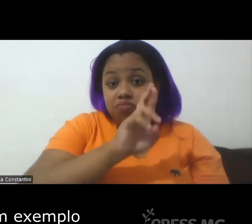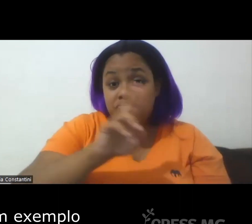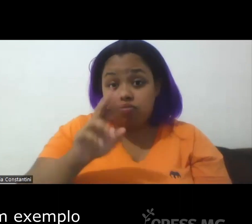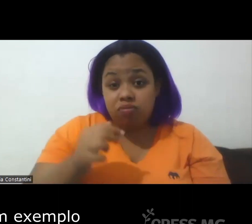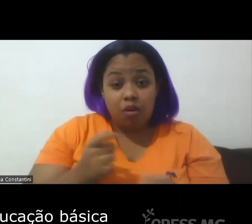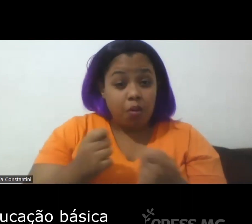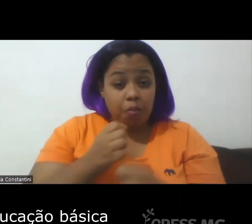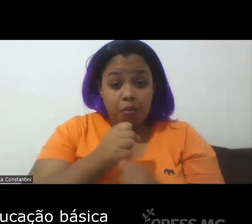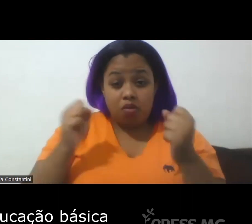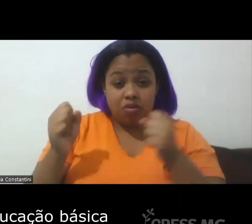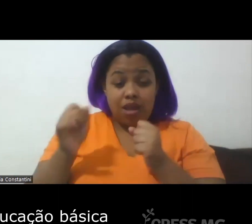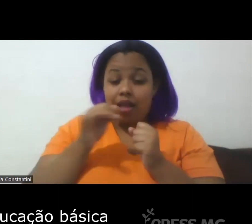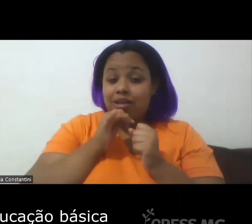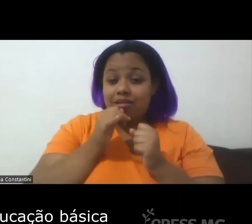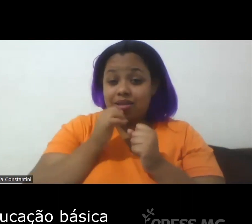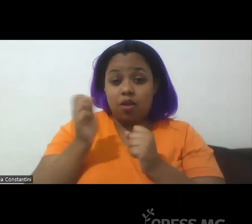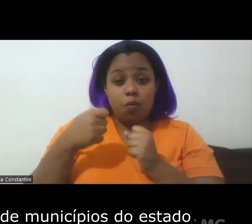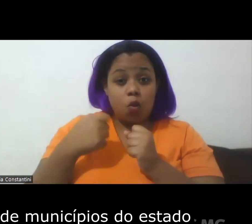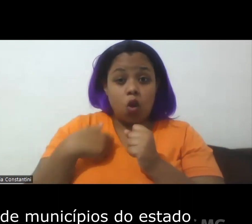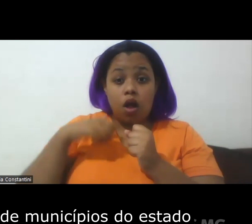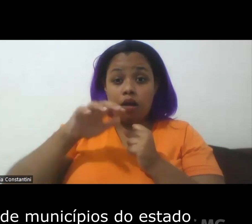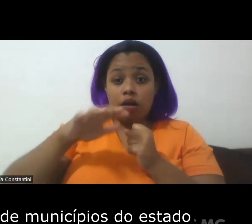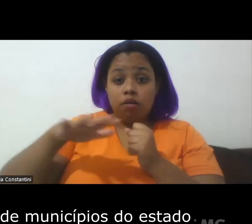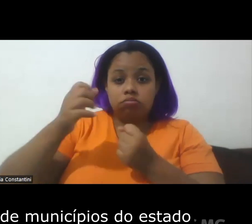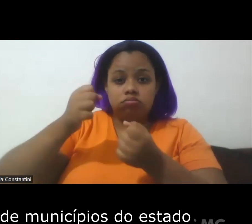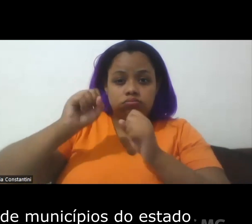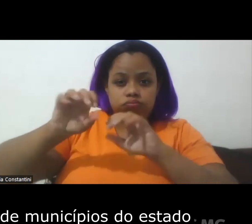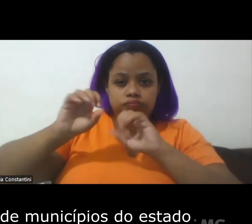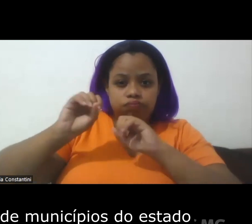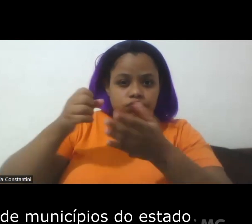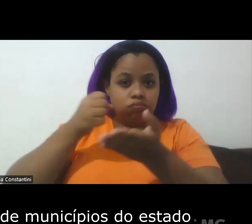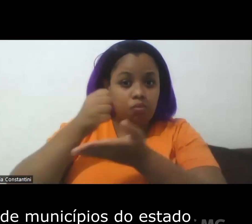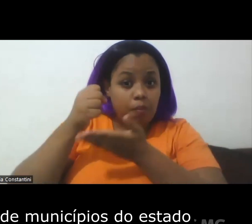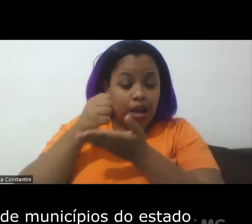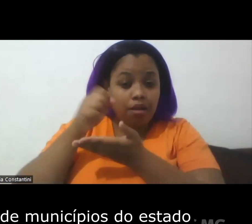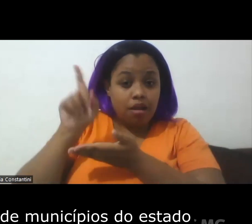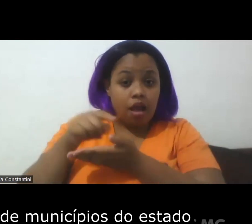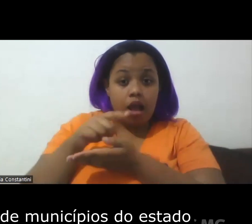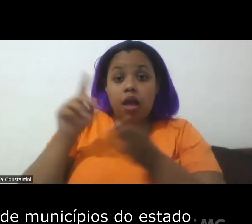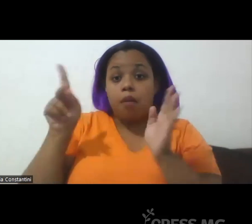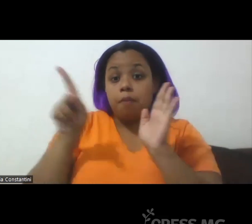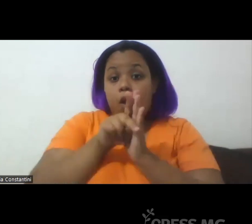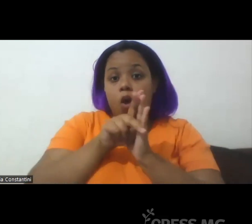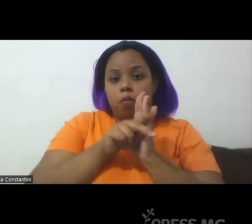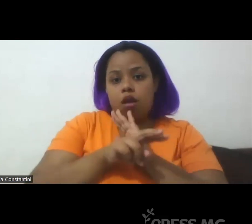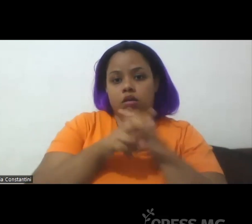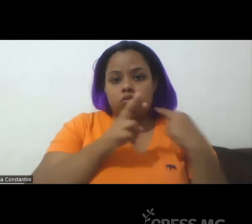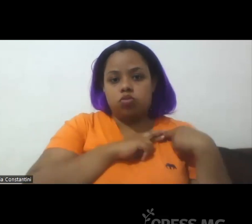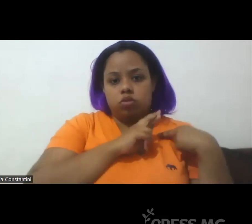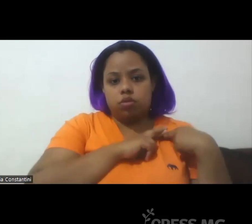só para dar um exemplo, que a própria educação básica é de responsabilidade de municípios e do Estado,